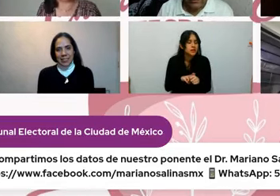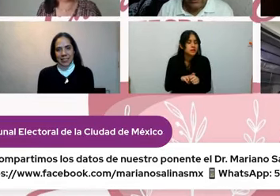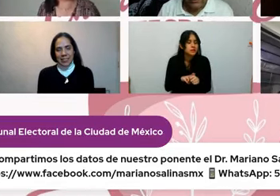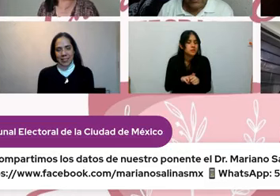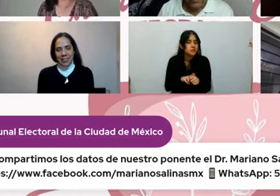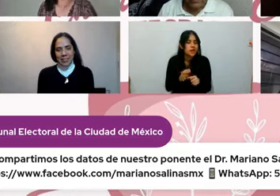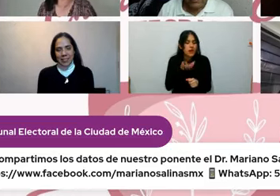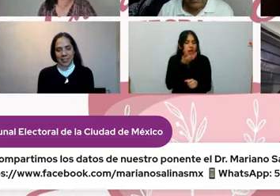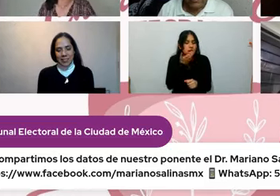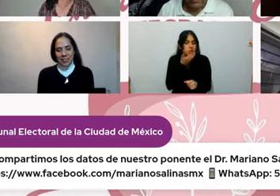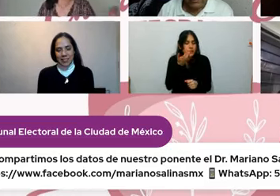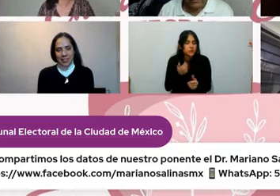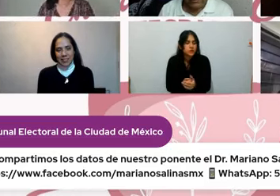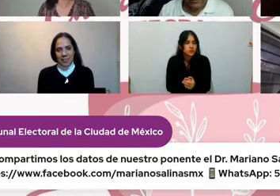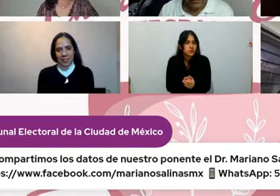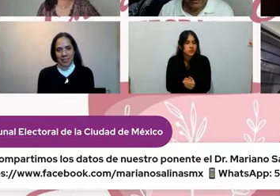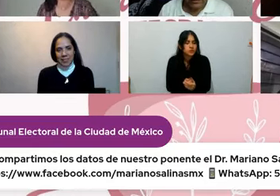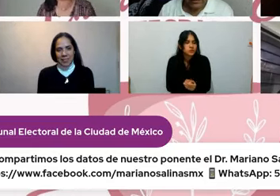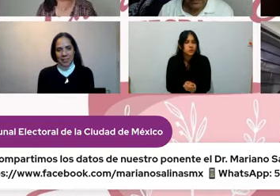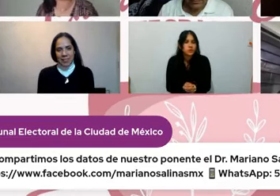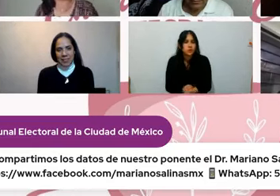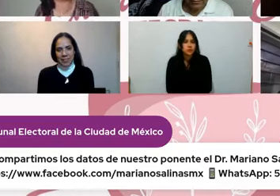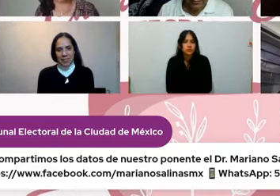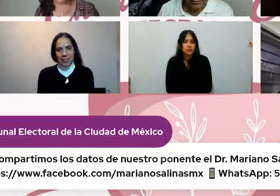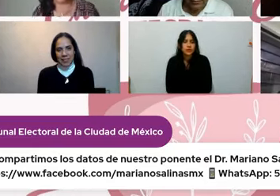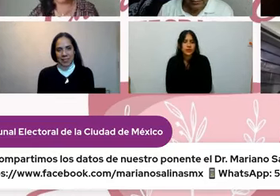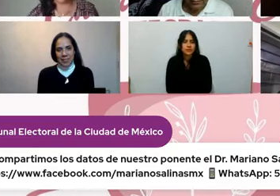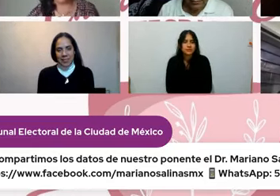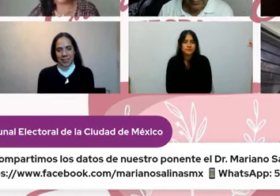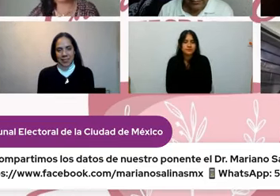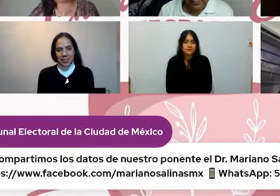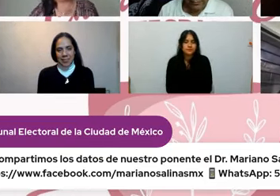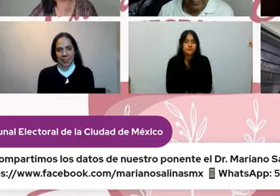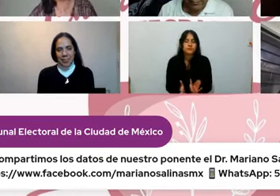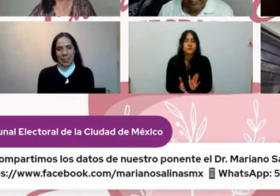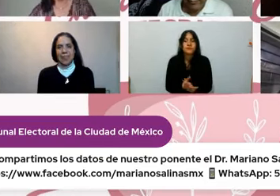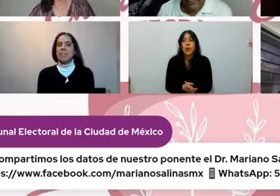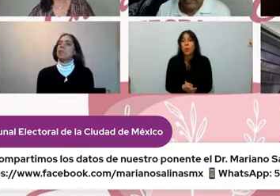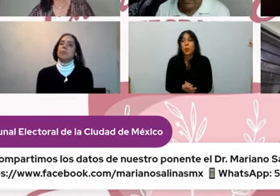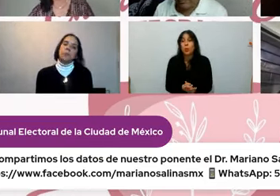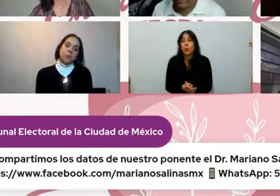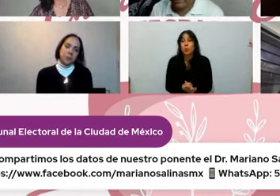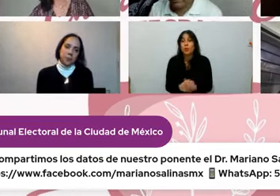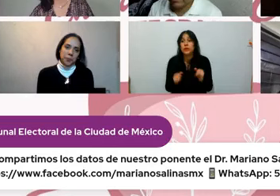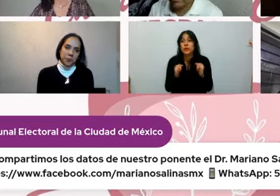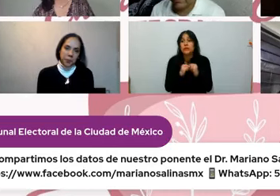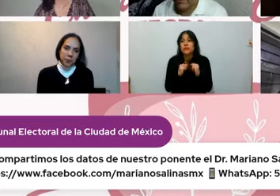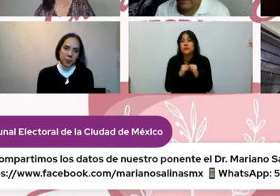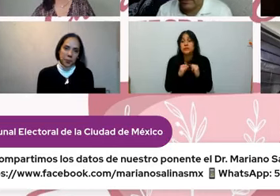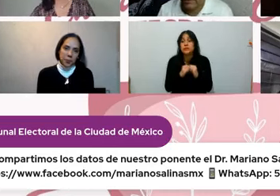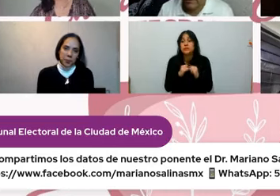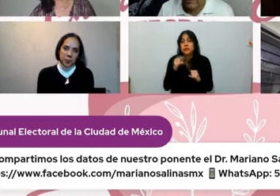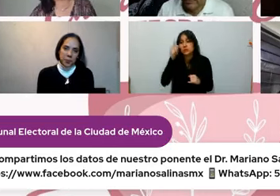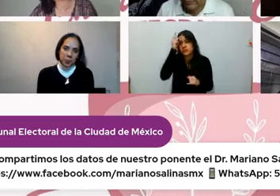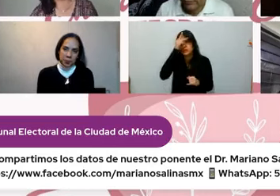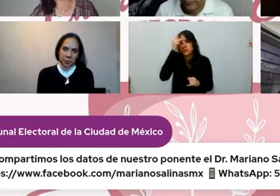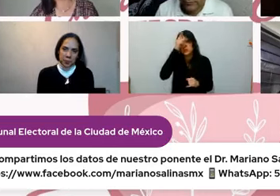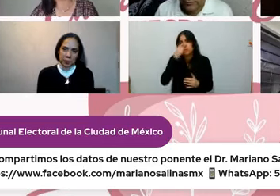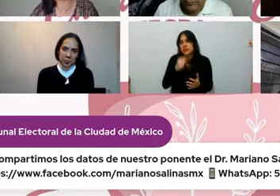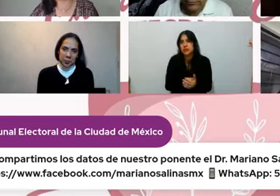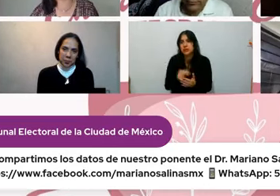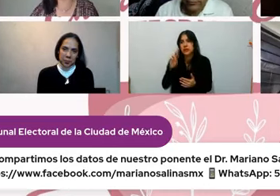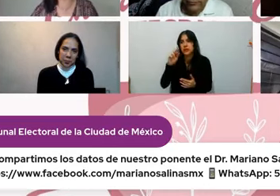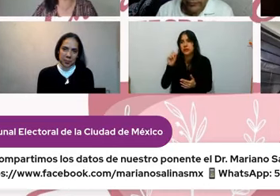la doctora María Isabel Barrera del Instituto Nacional de Psiquiatría Ramón de la Fuente Puñiz tendremos que hacer también